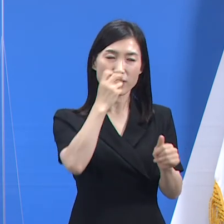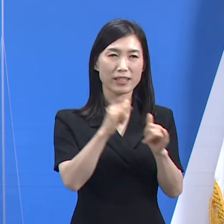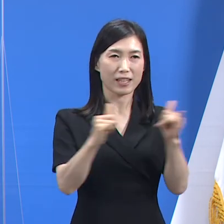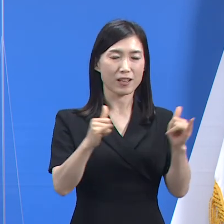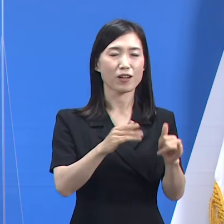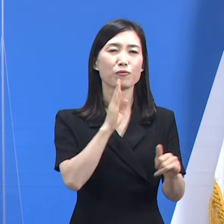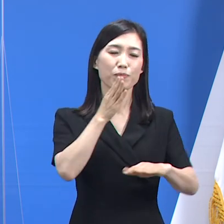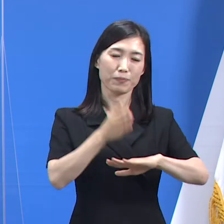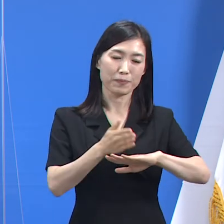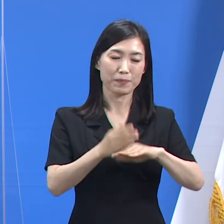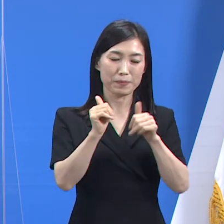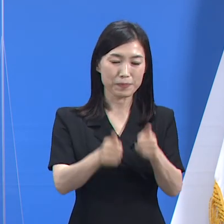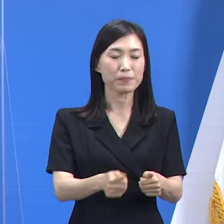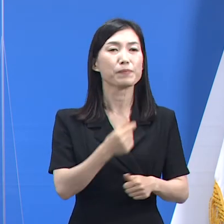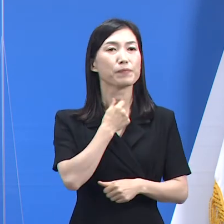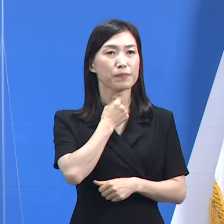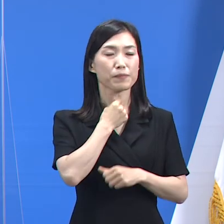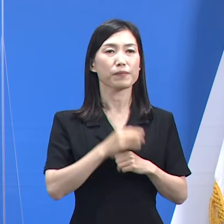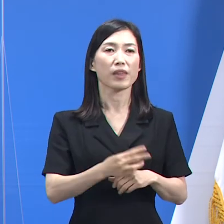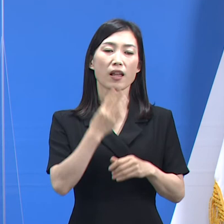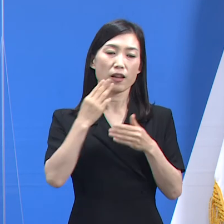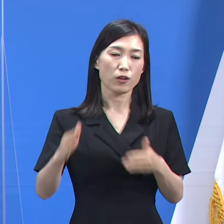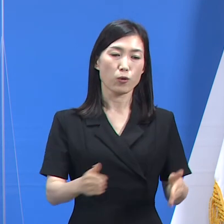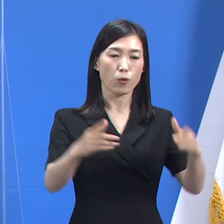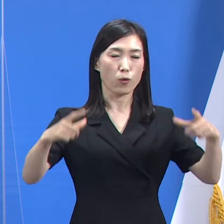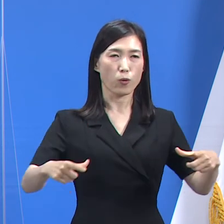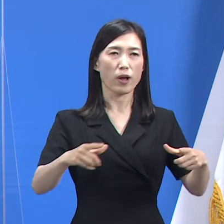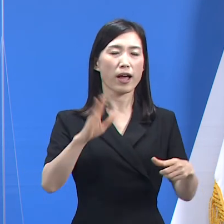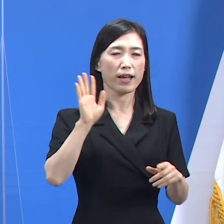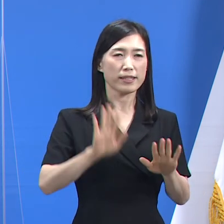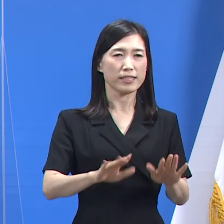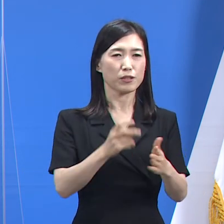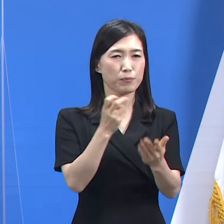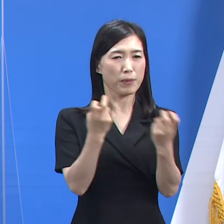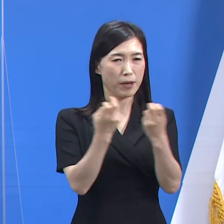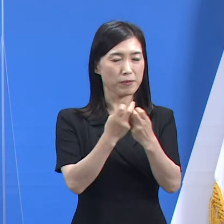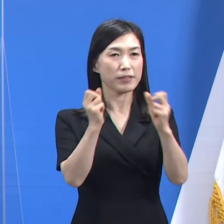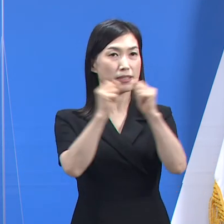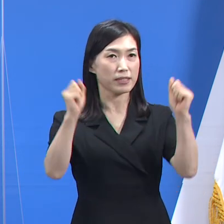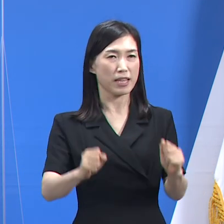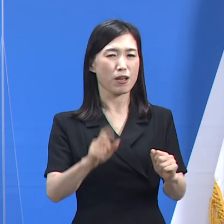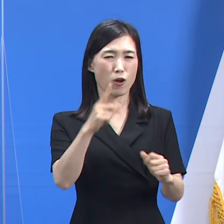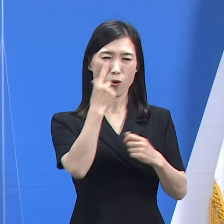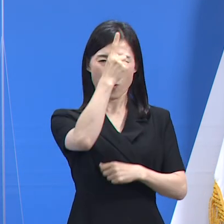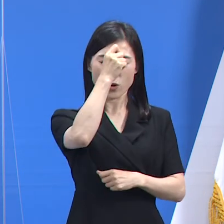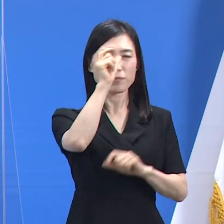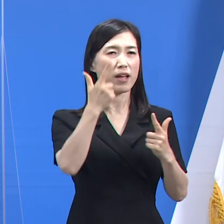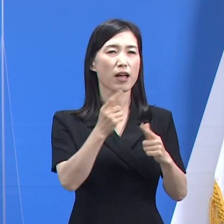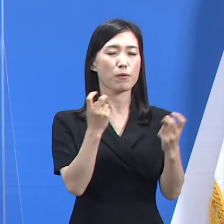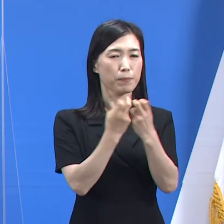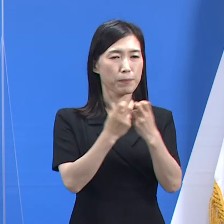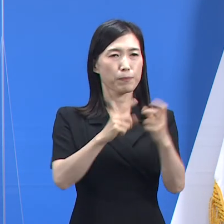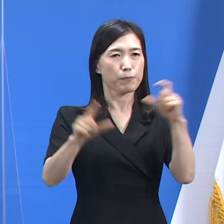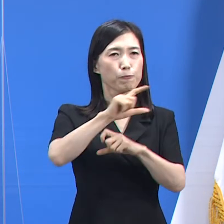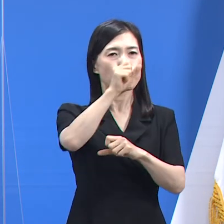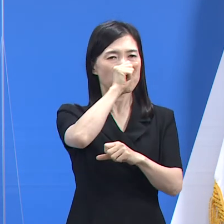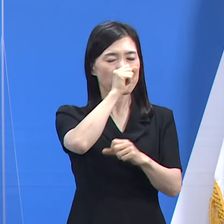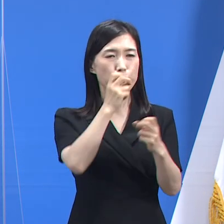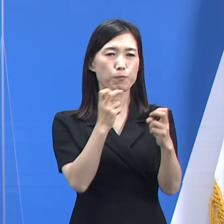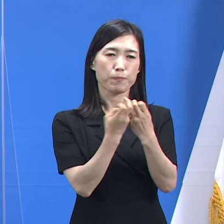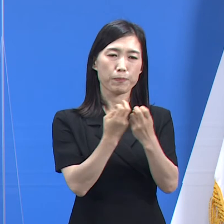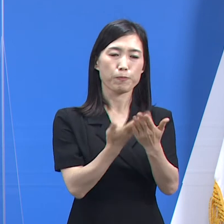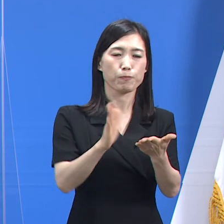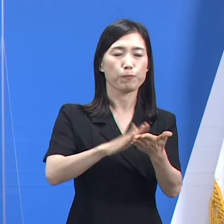인사를 전합니다. 도는 체계를 계속 수정, 보완하고 강화하면서 코로나19 유행에 대응해